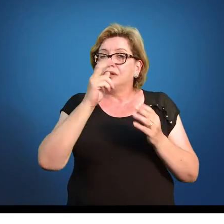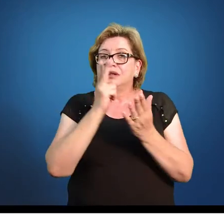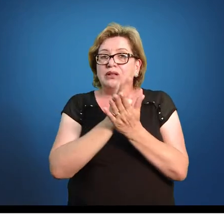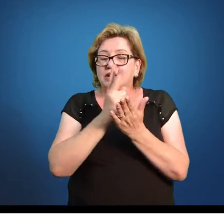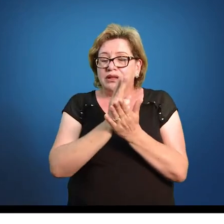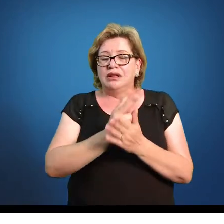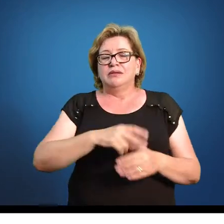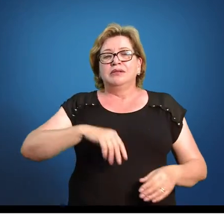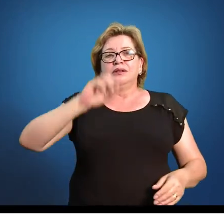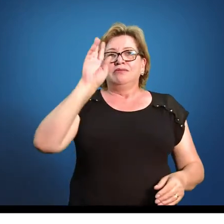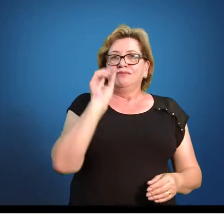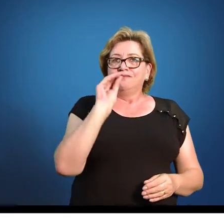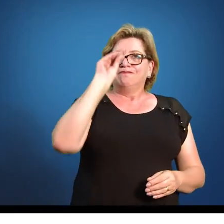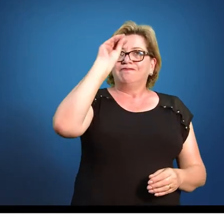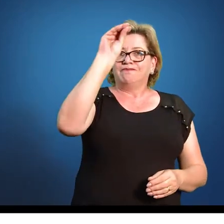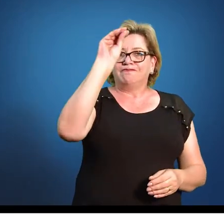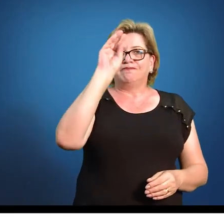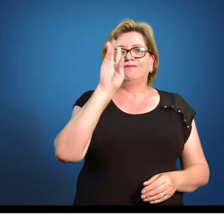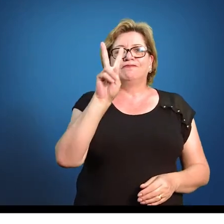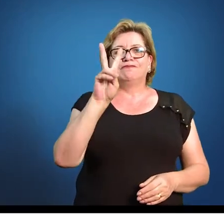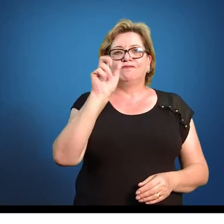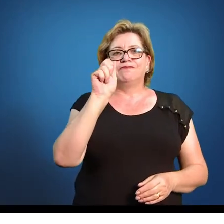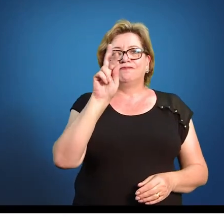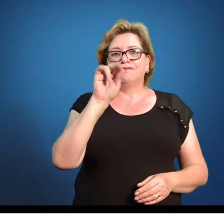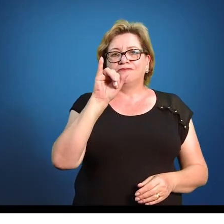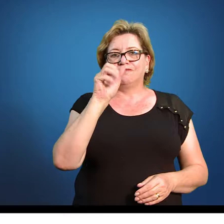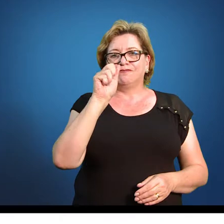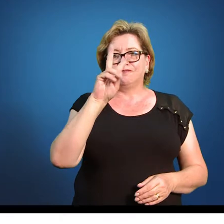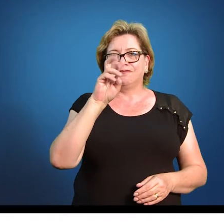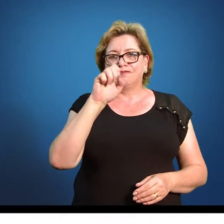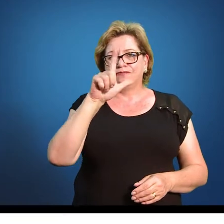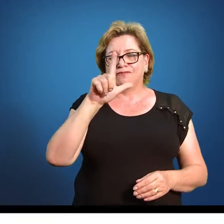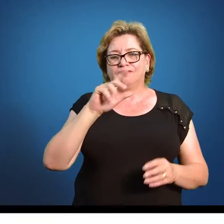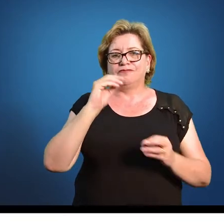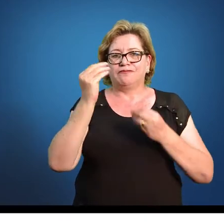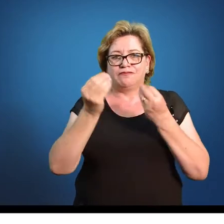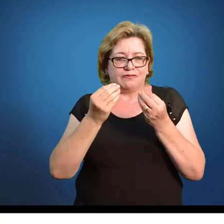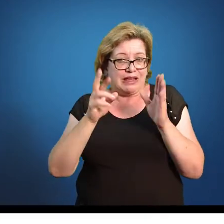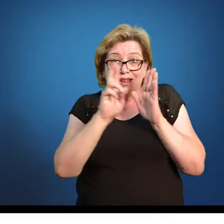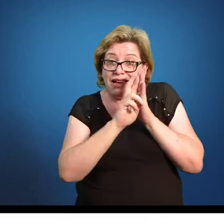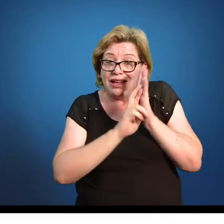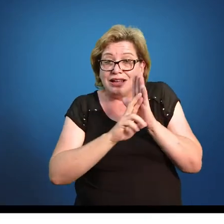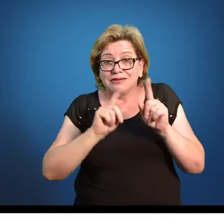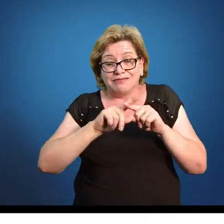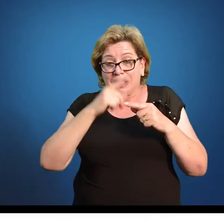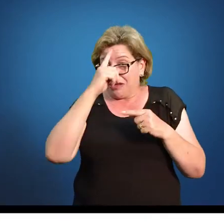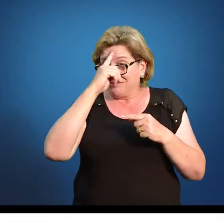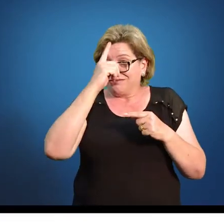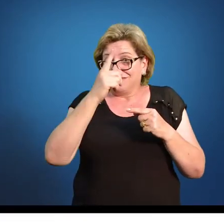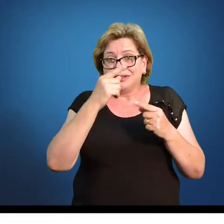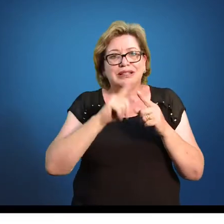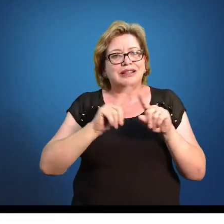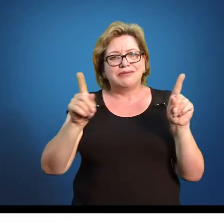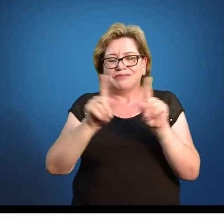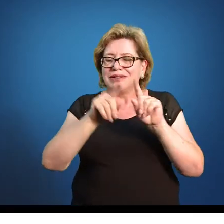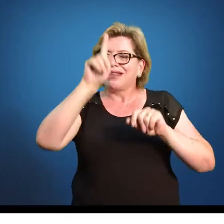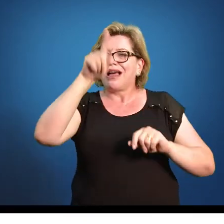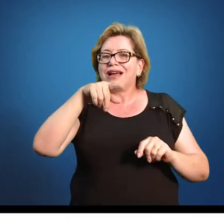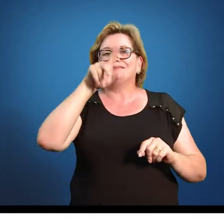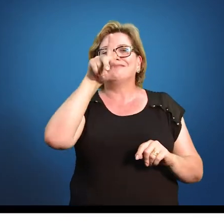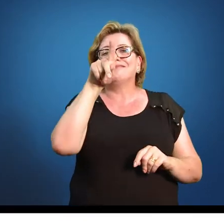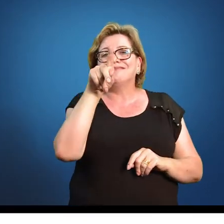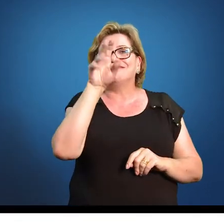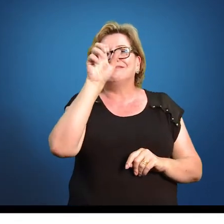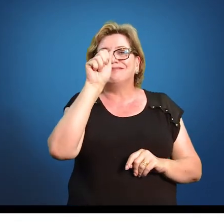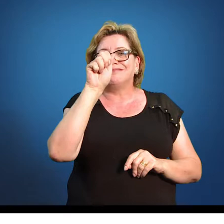variável. Aí alguns vão perguntar, isso é regra também? É obrigatório? Não é que seja obrigatório, mas a gente normalmente mantém um padrão. Porque é